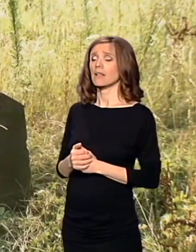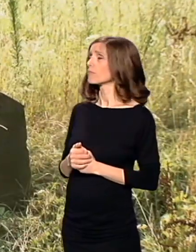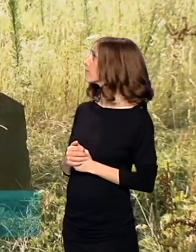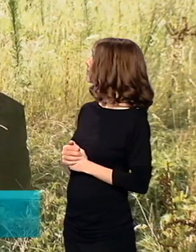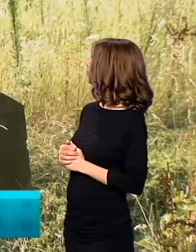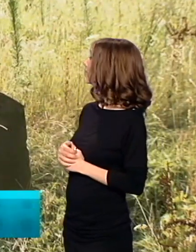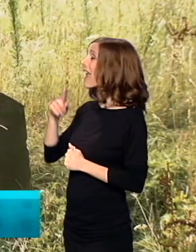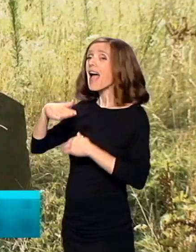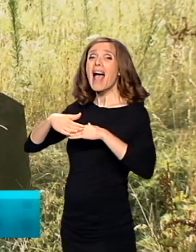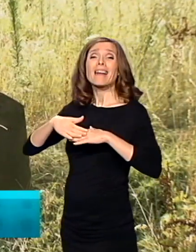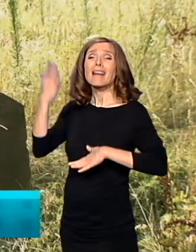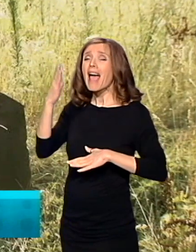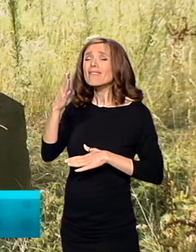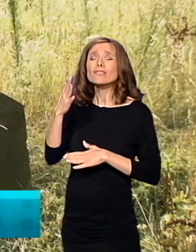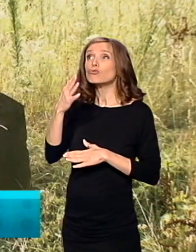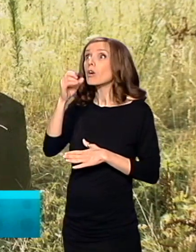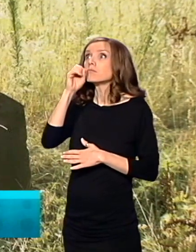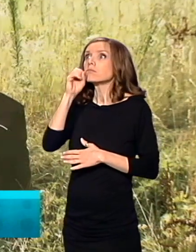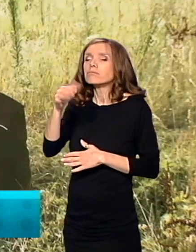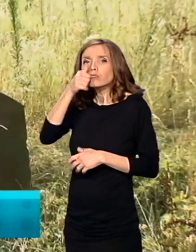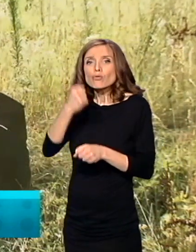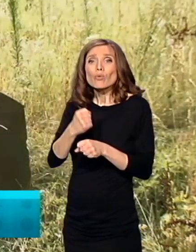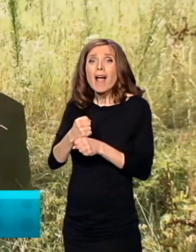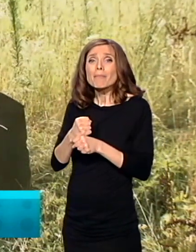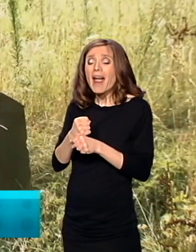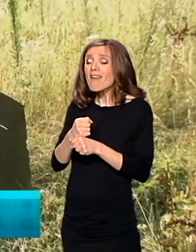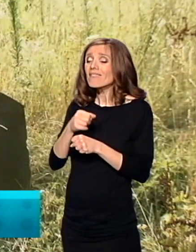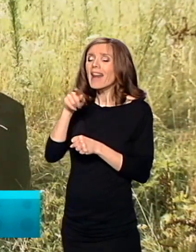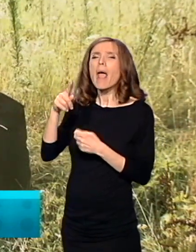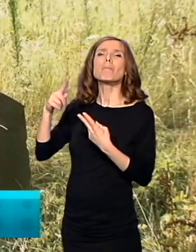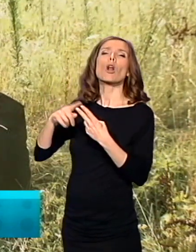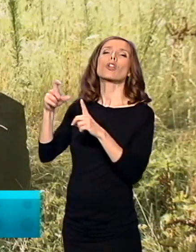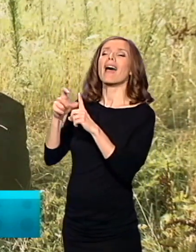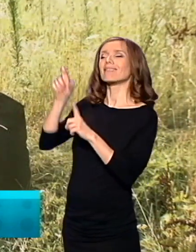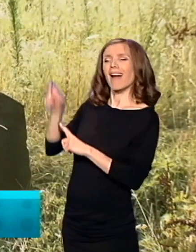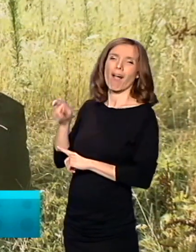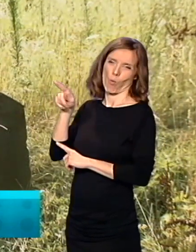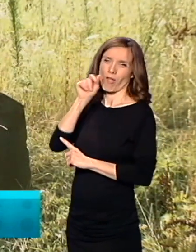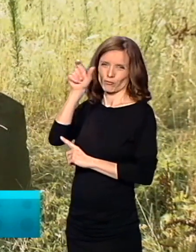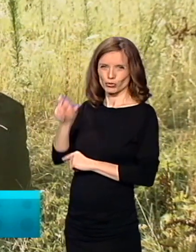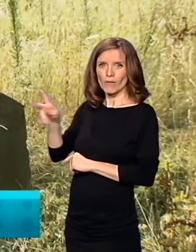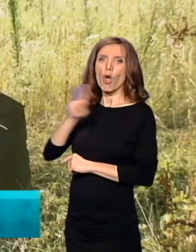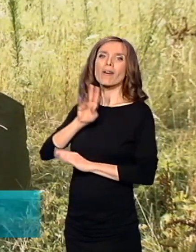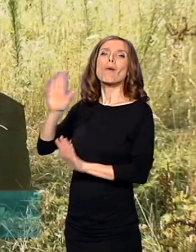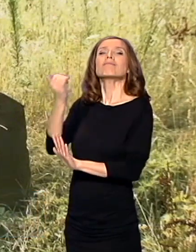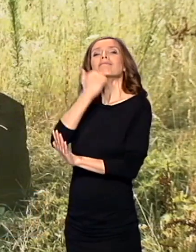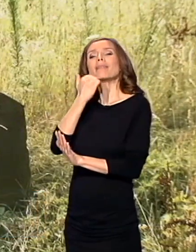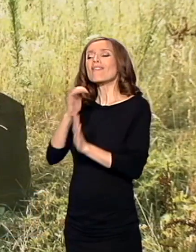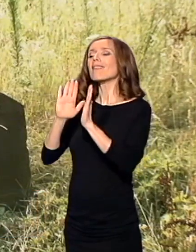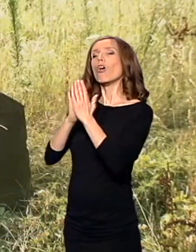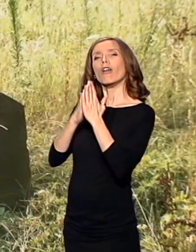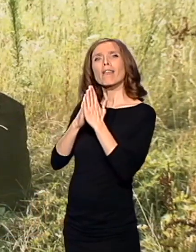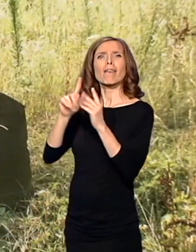spalili sedam kola knjiga prote Draguljevića. Između ostalog i Dušanov